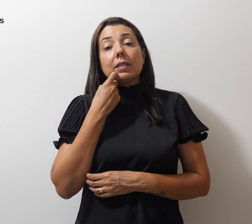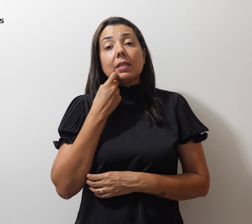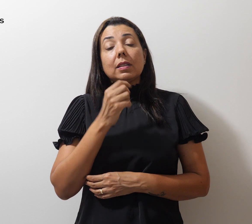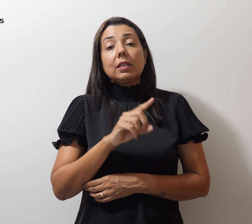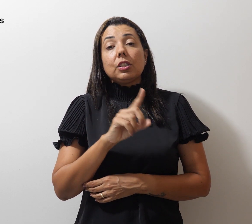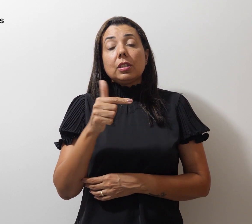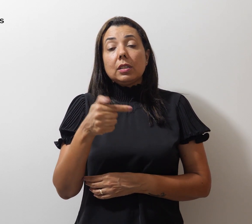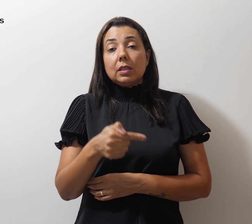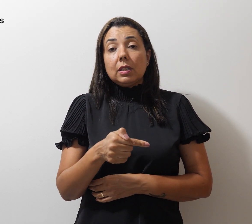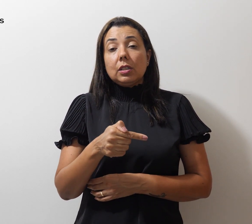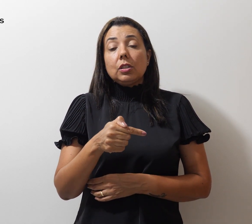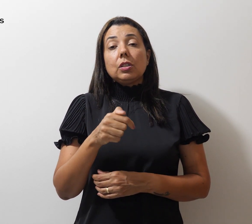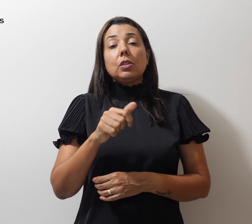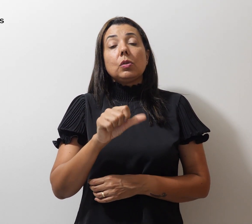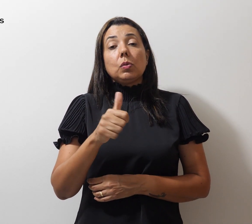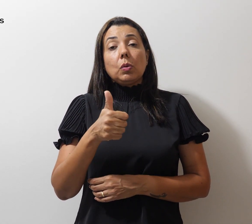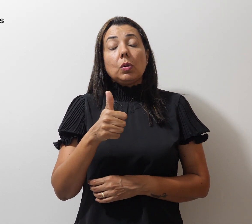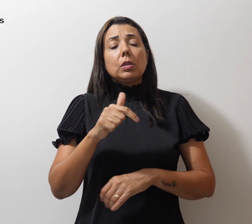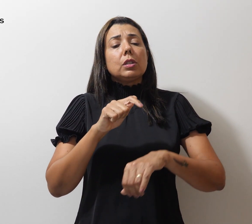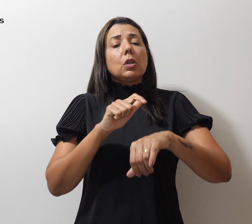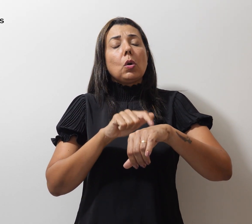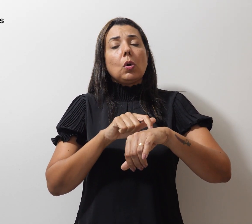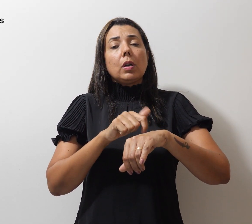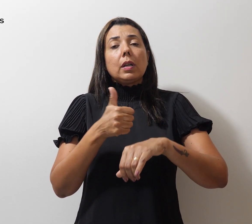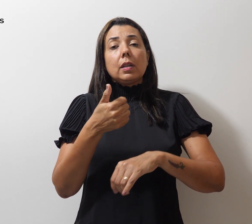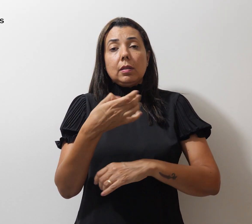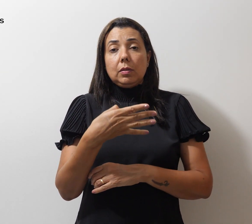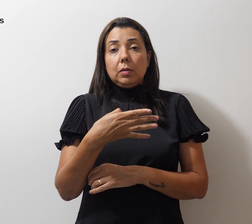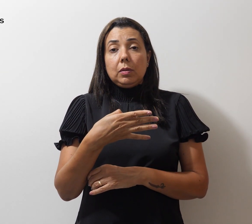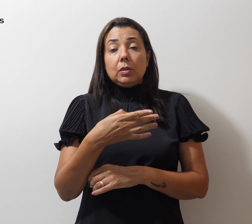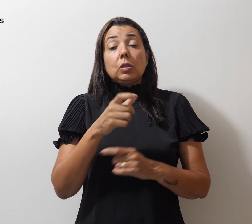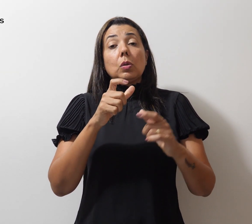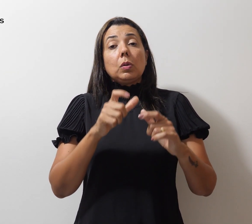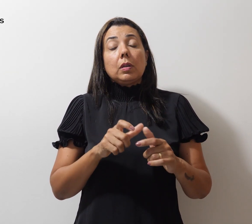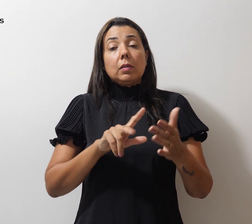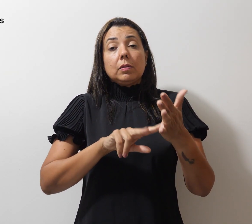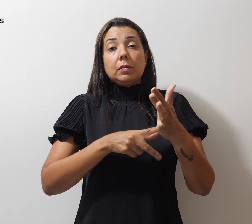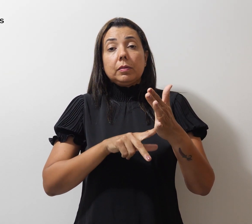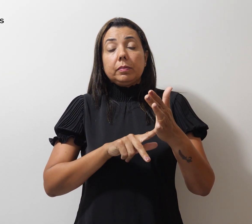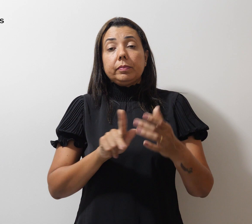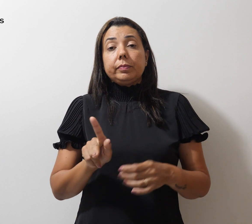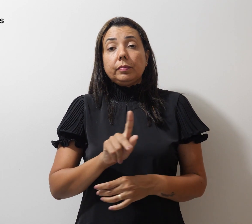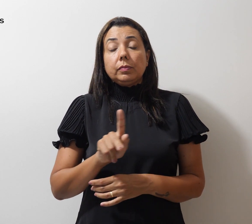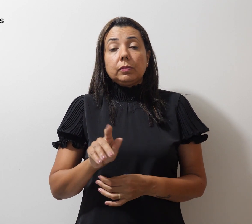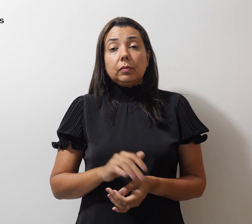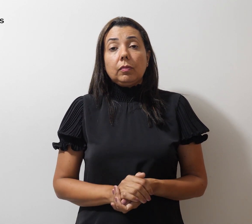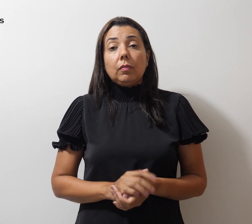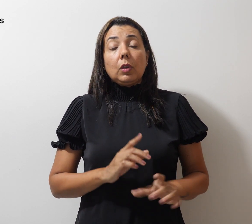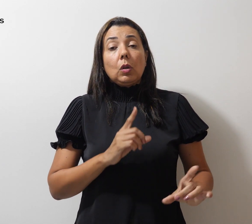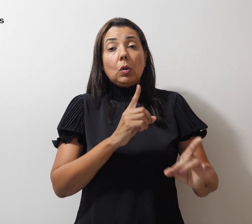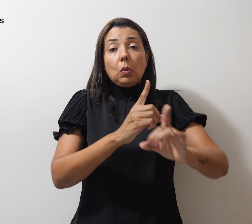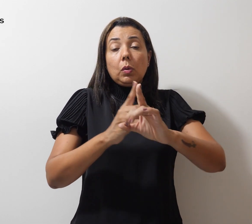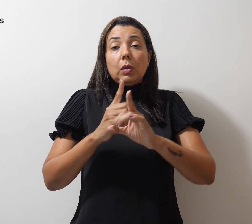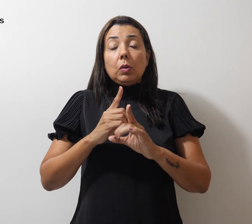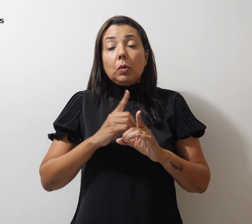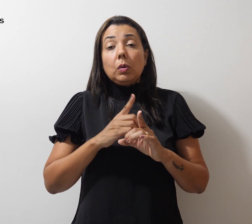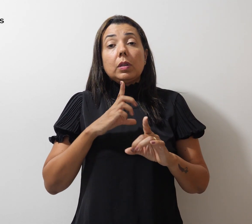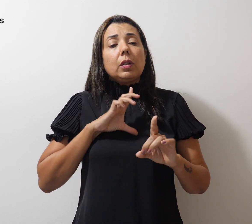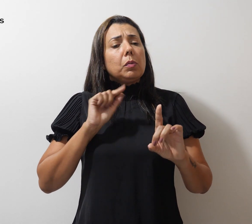17h11, às 14h, na sede do sindicato. O encontro tem como objetivo